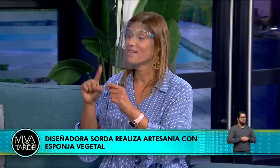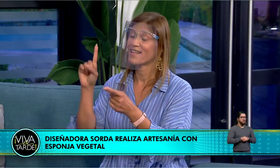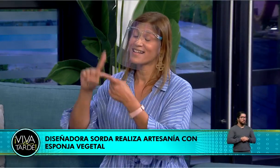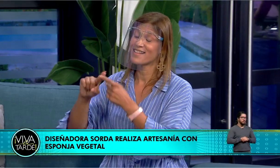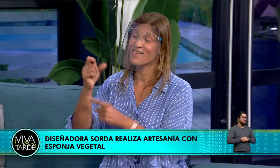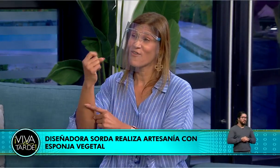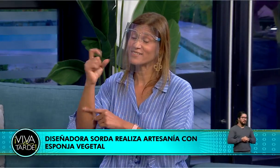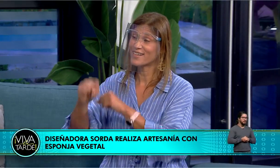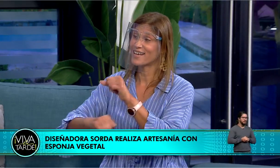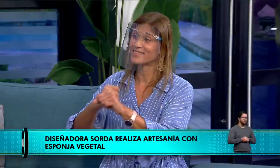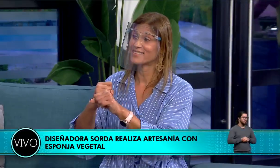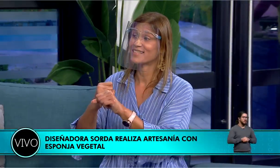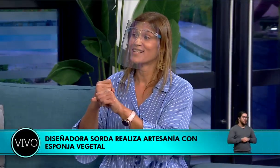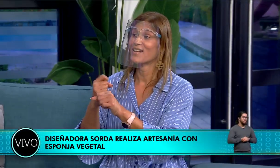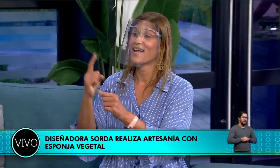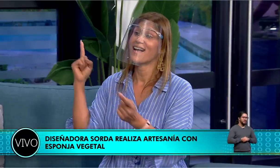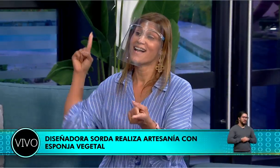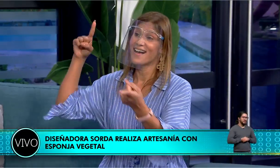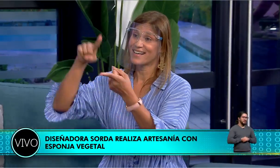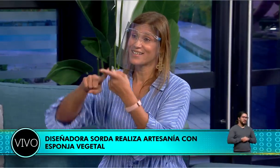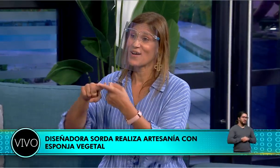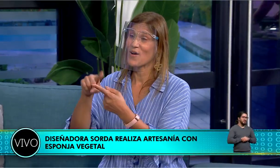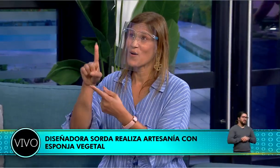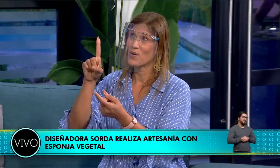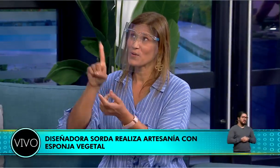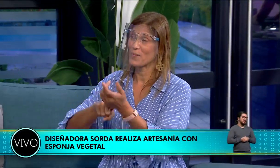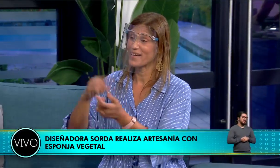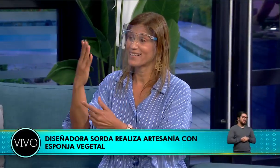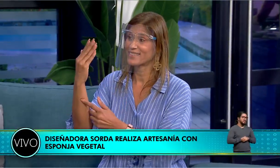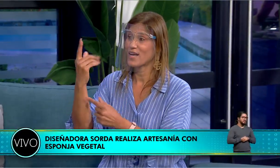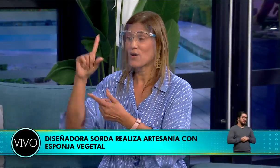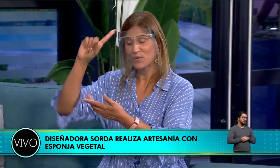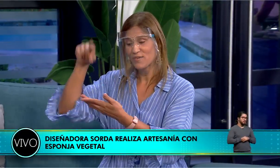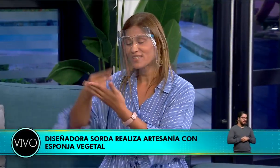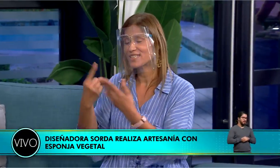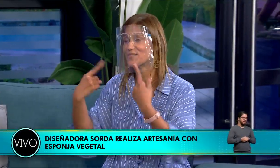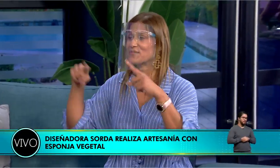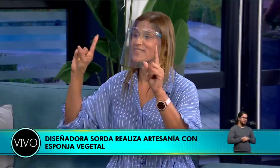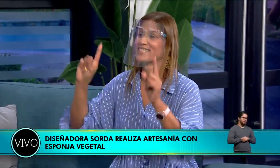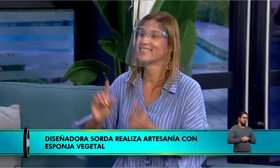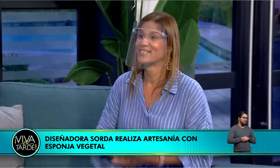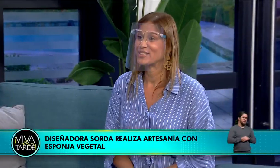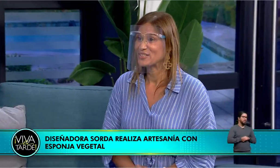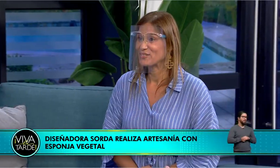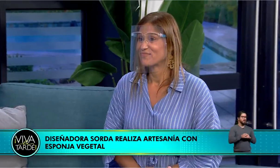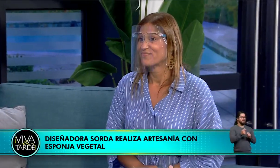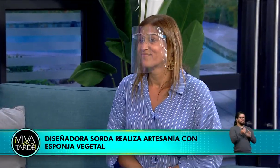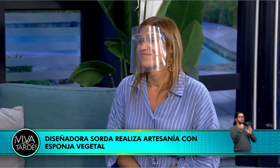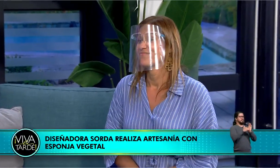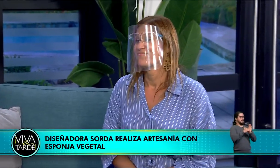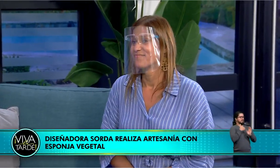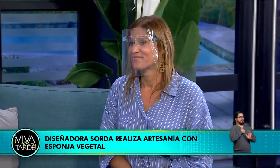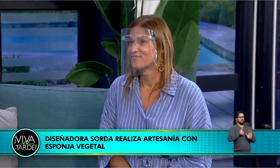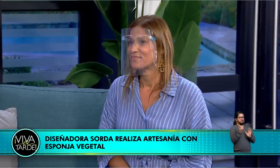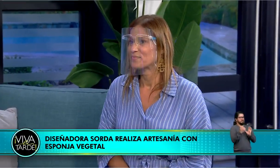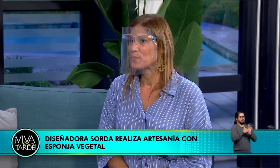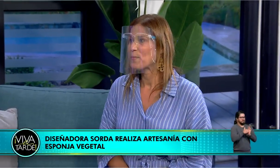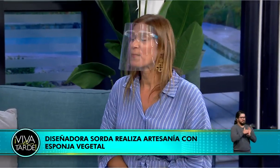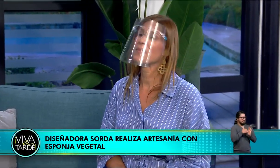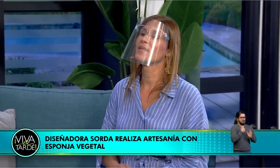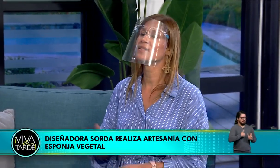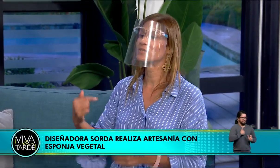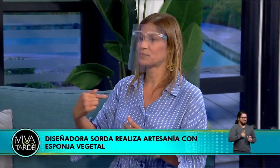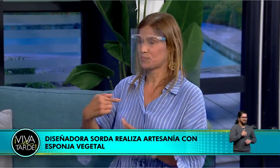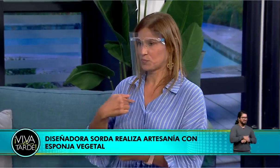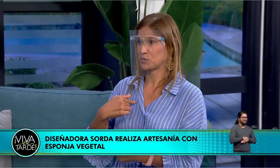tuve diferentes retos a través de... ¿verdad? Mientras estuve... porque...